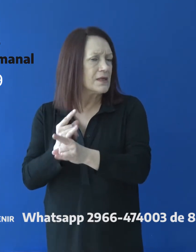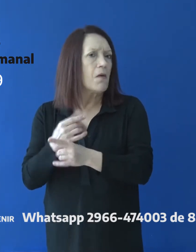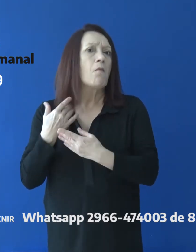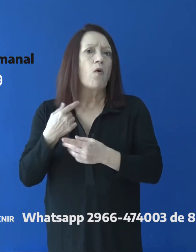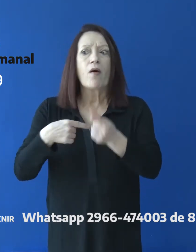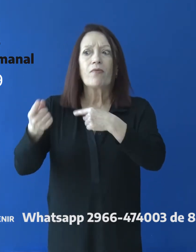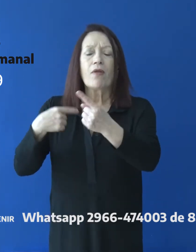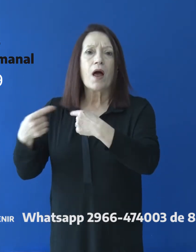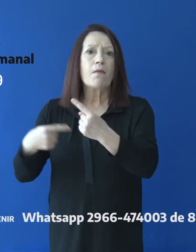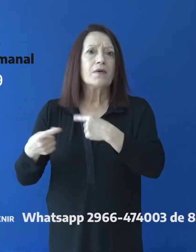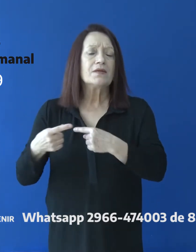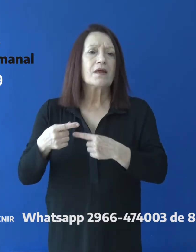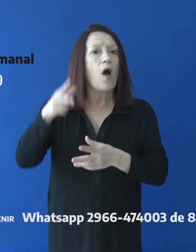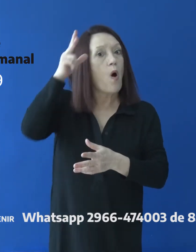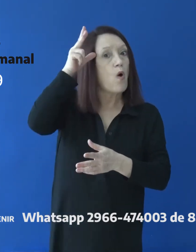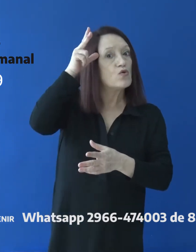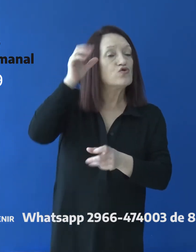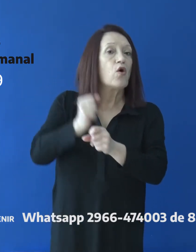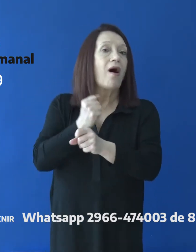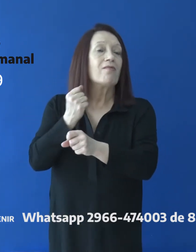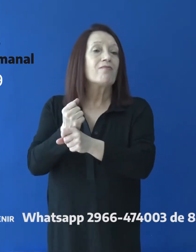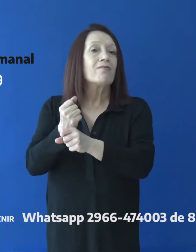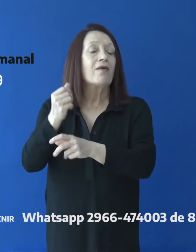realizar trámites de 8.30 a 15 horas.